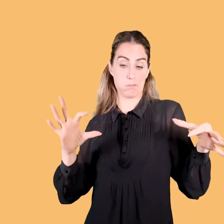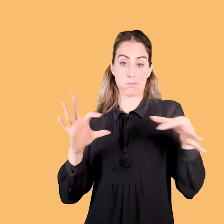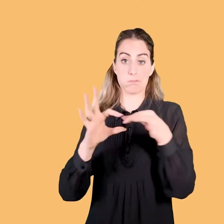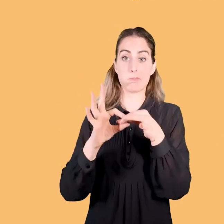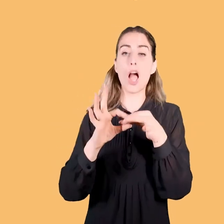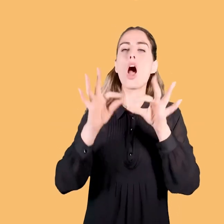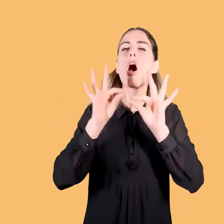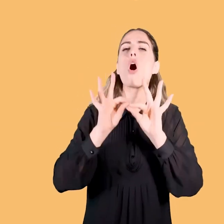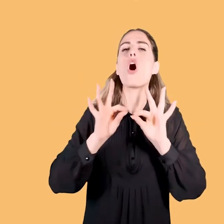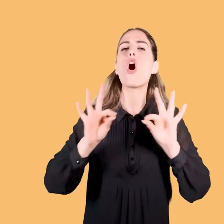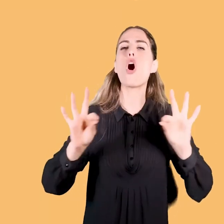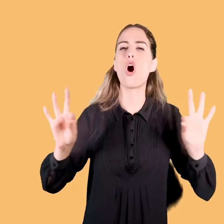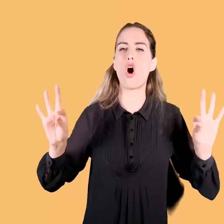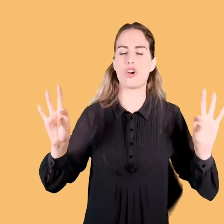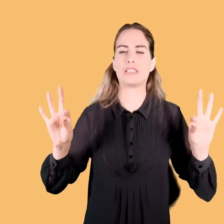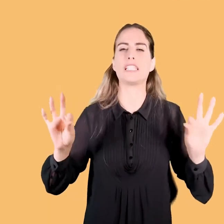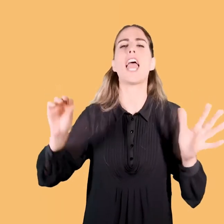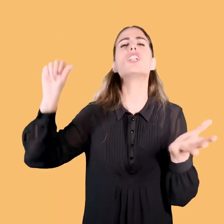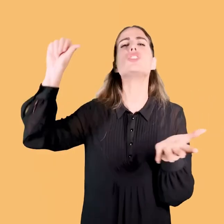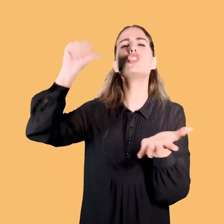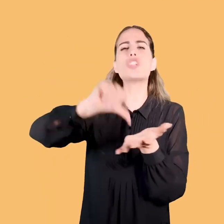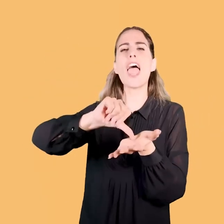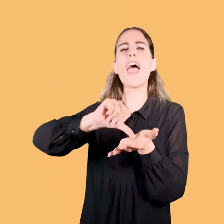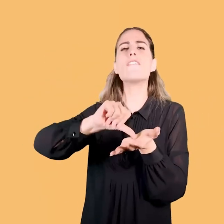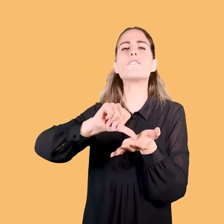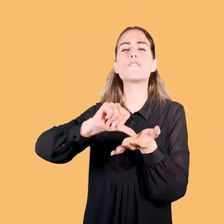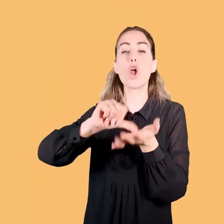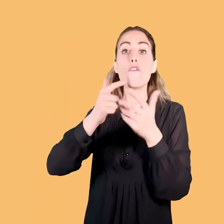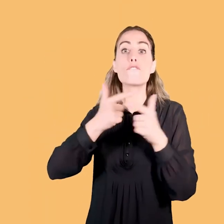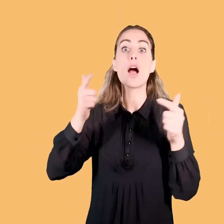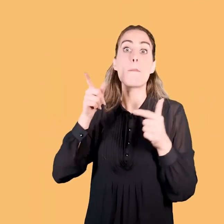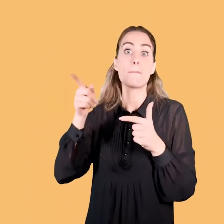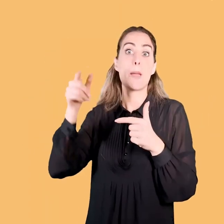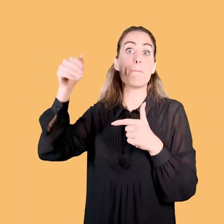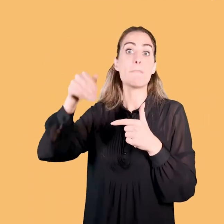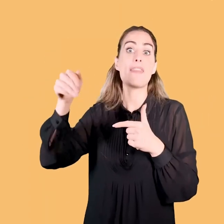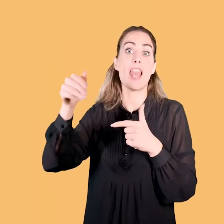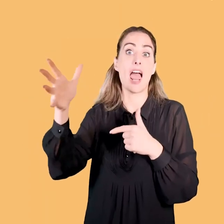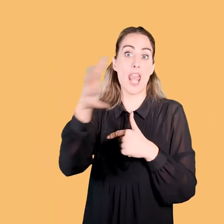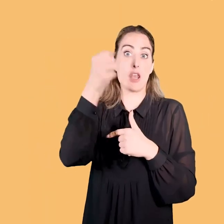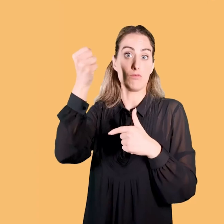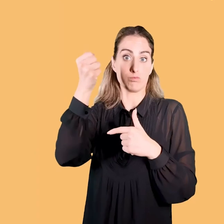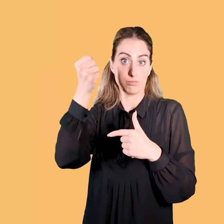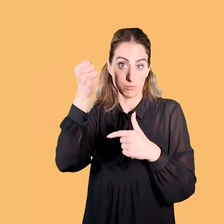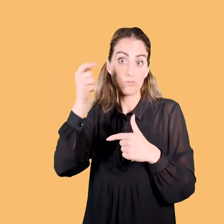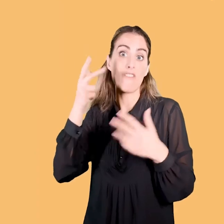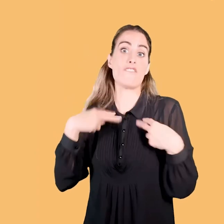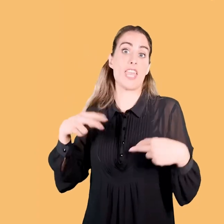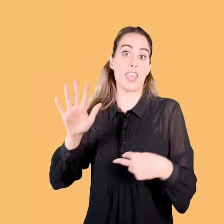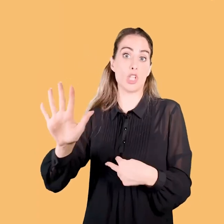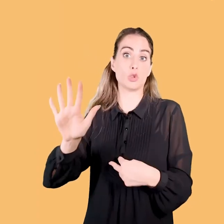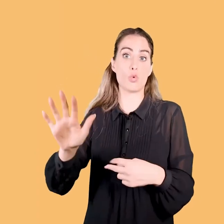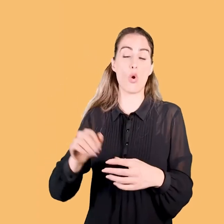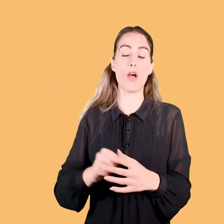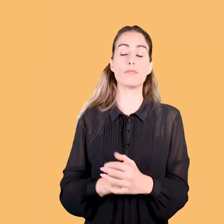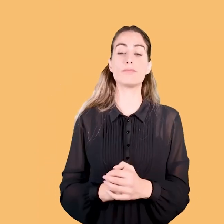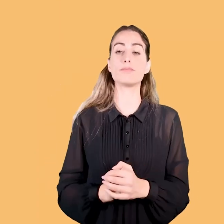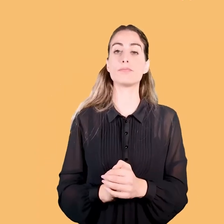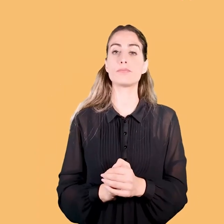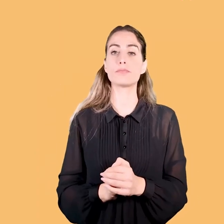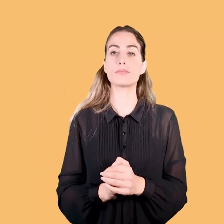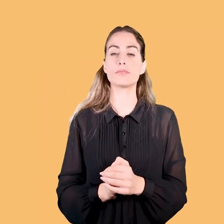un ordine e di un centro che finalmente Madeleine è riuscita a conquistarsi nella sua vita.